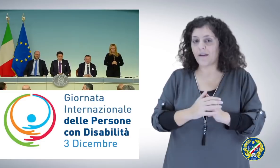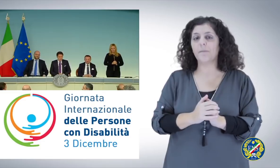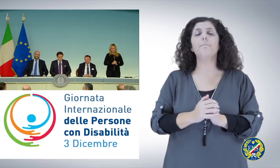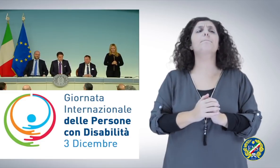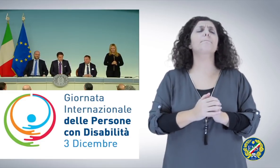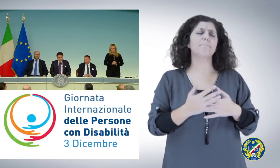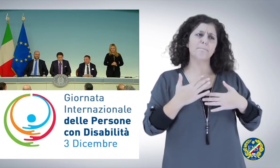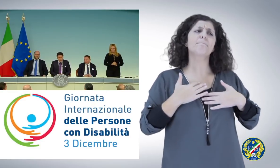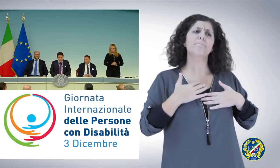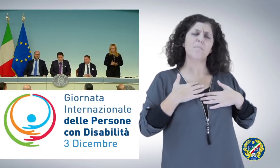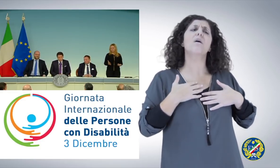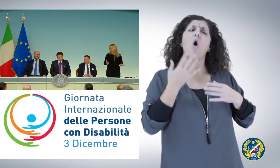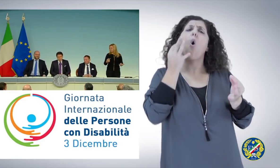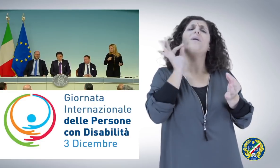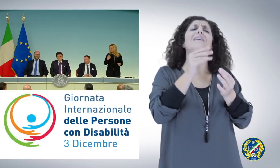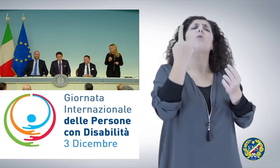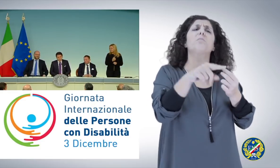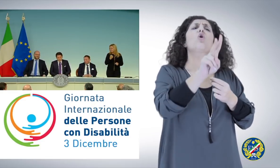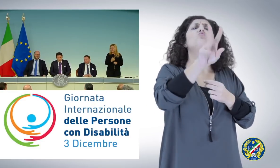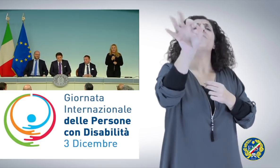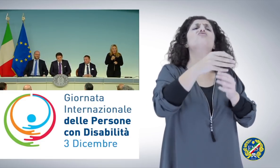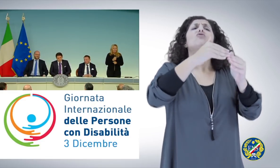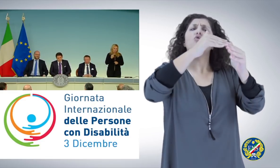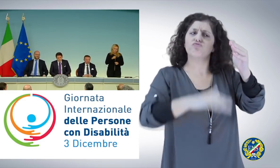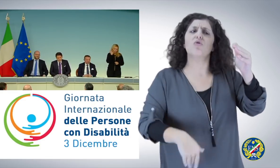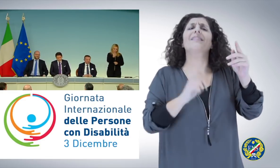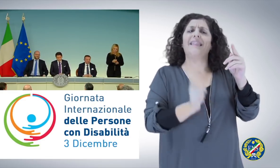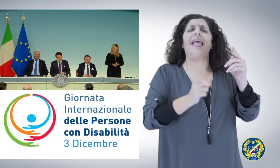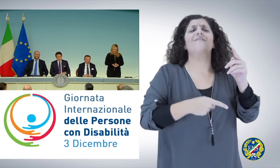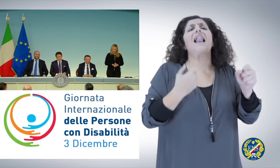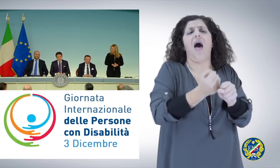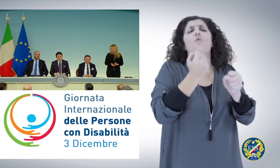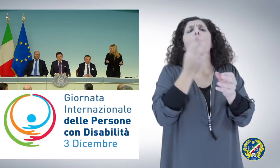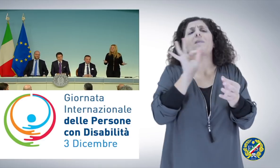non sto lavorando a questo obiettivo le rispondo in questi termini